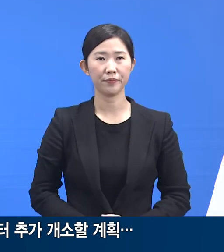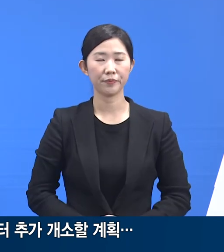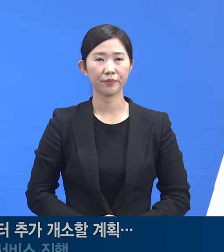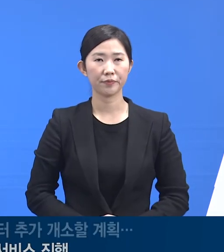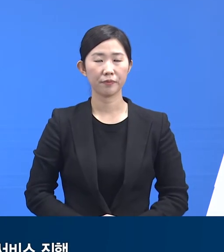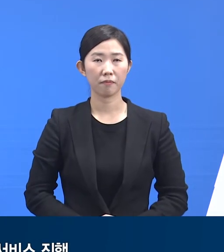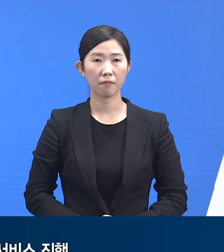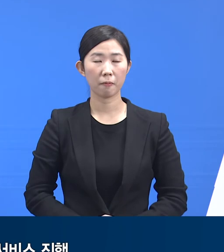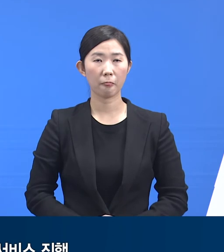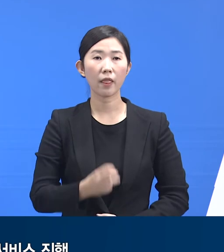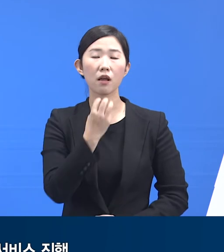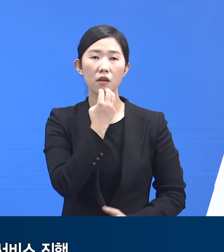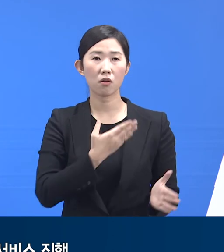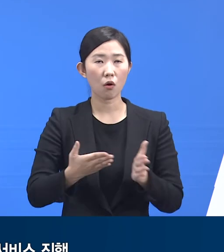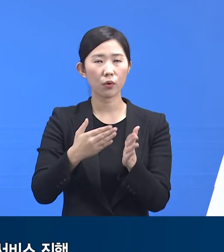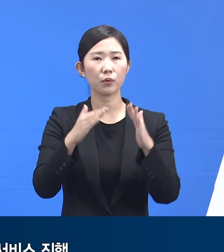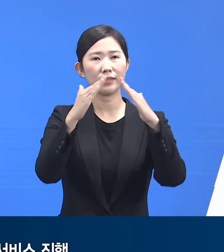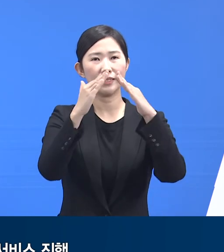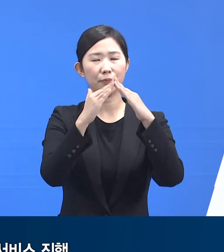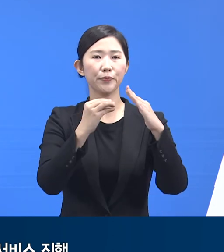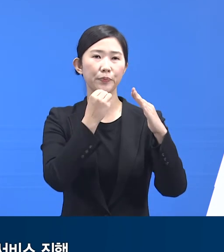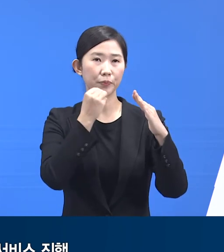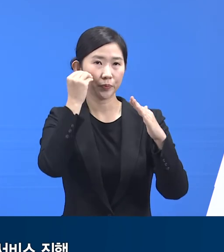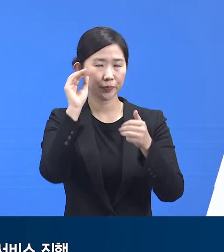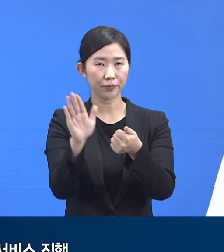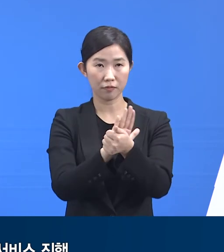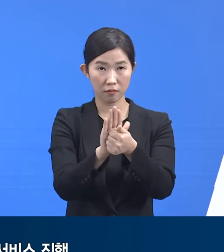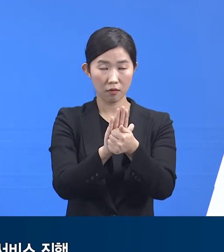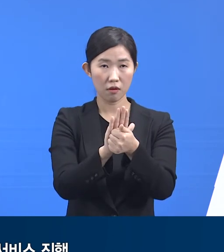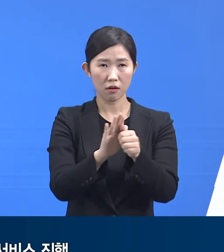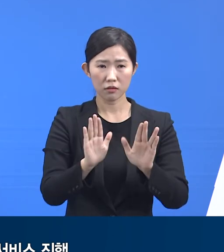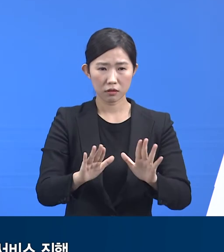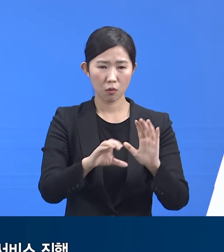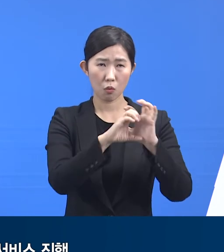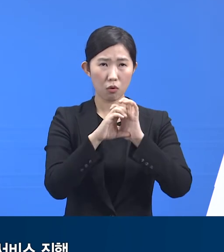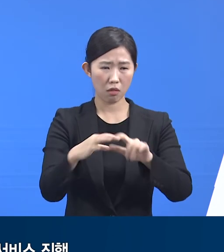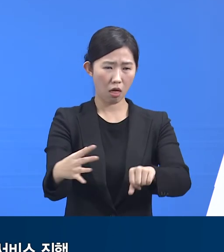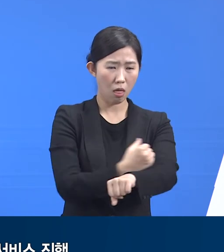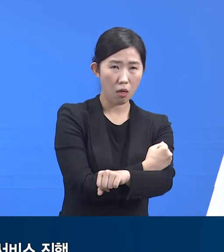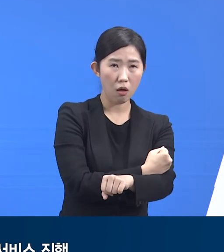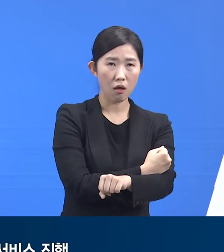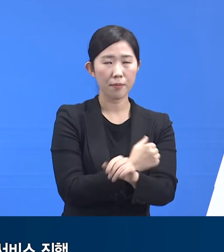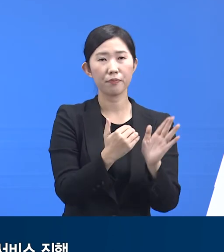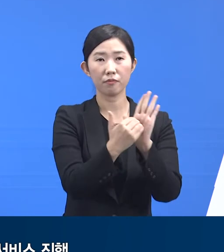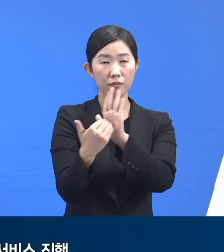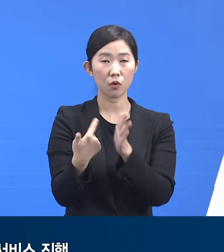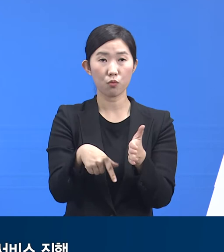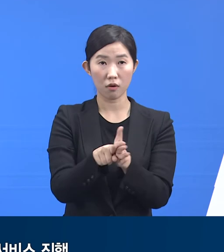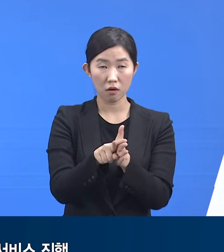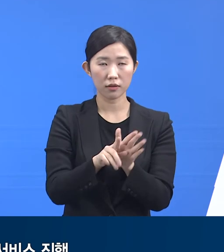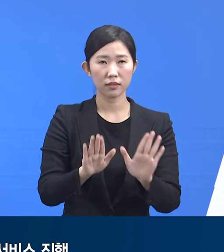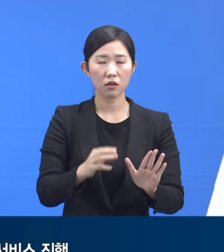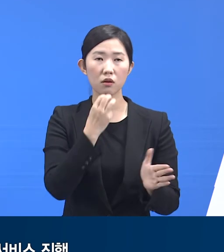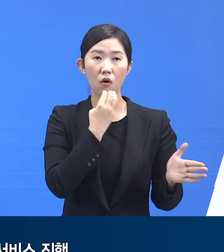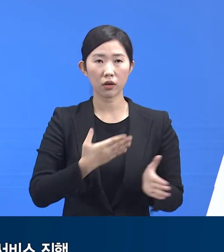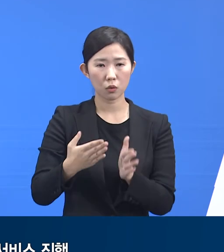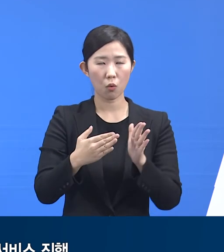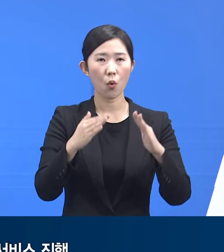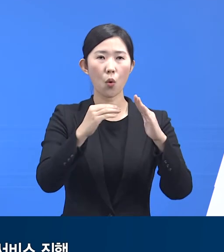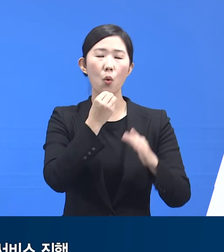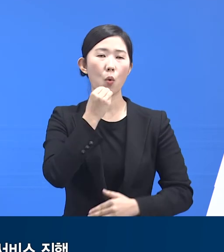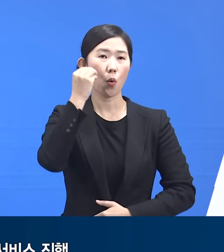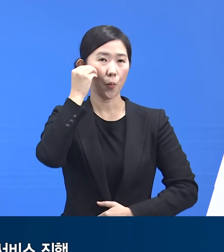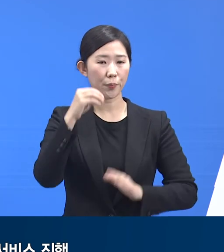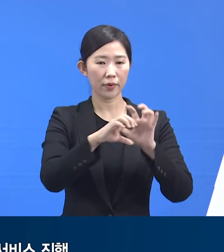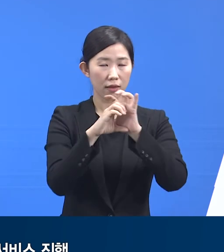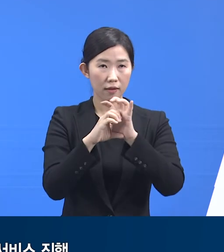다음은 경기도 홈케어 시스템 현황입니다. 급증하는 코로나19 확진자 수에 대비하기 위해 경기도 홈케어 시스템이 재운영된 12월